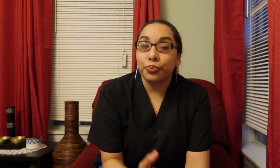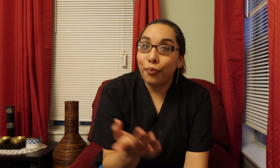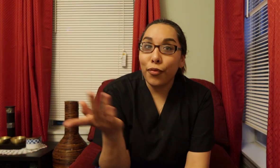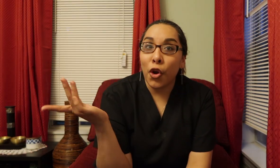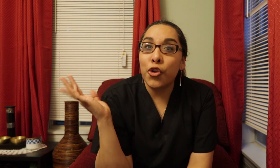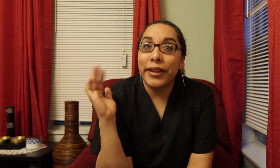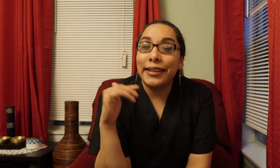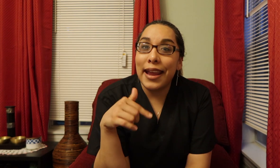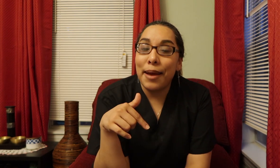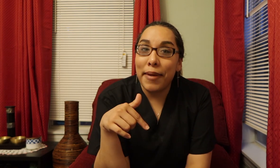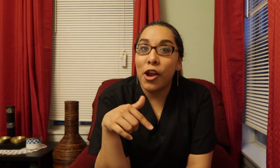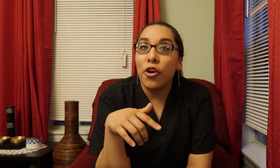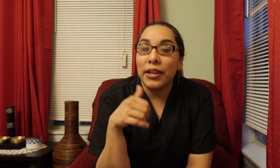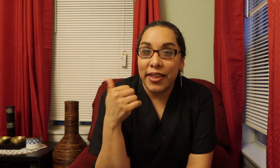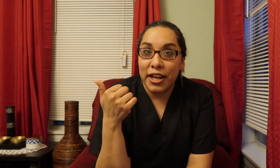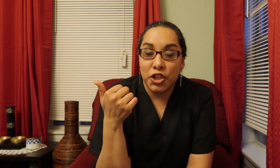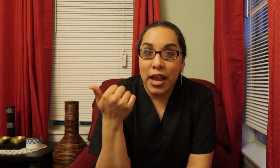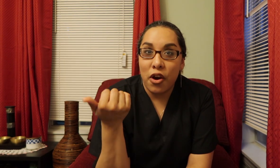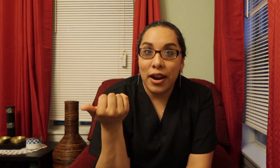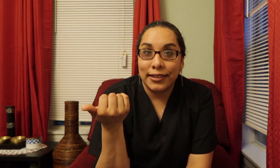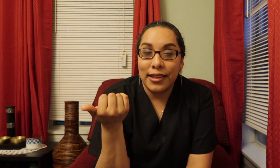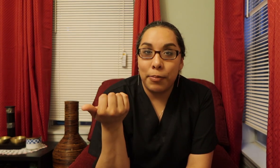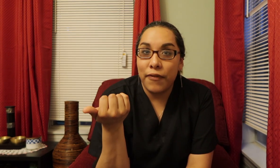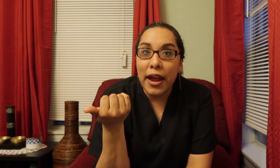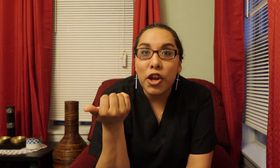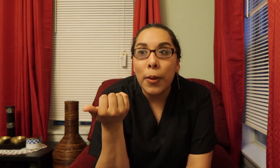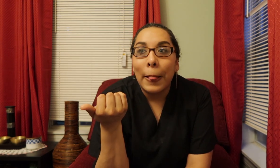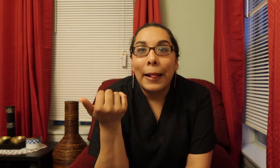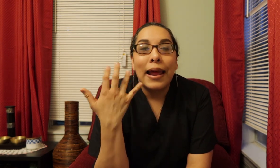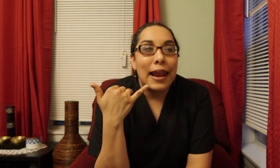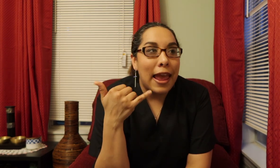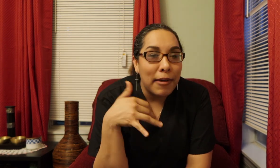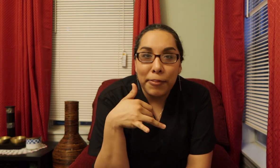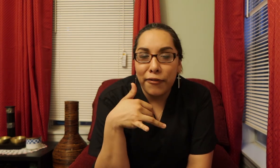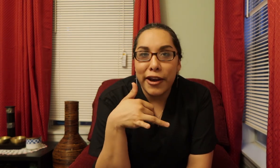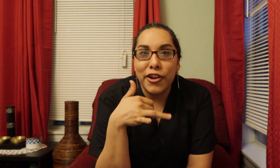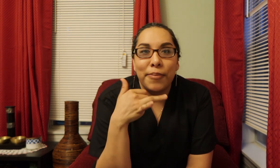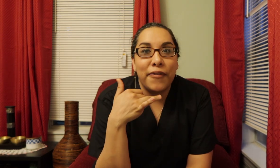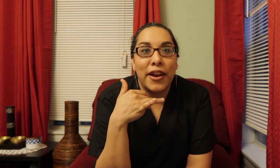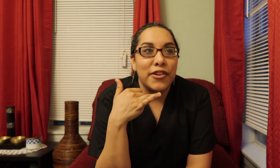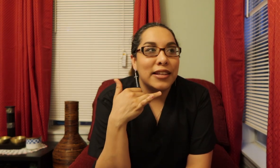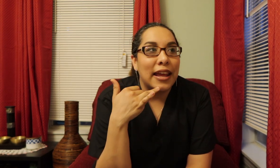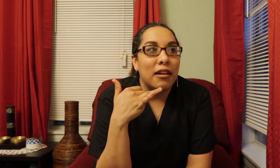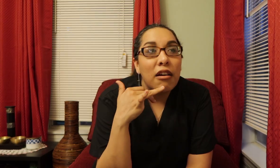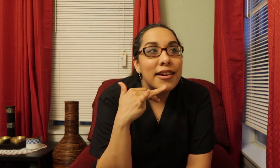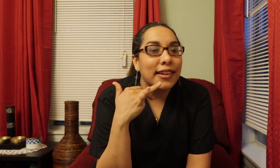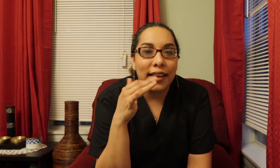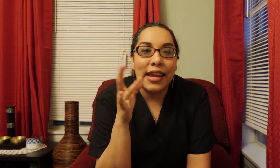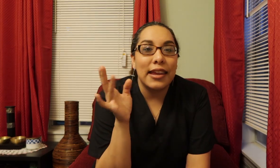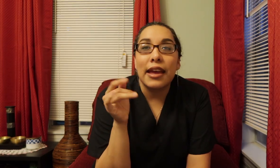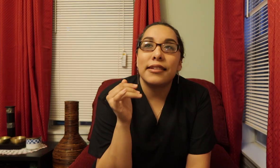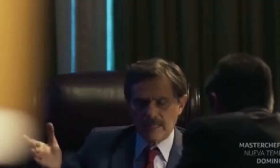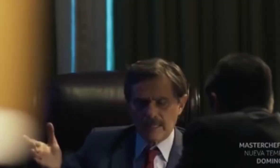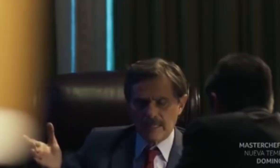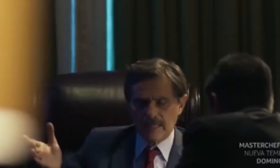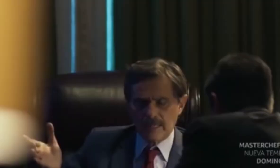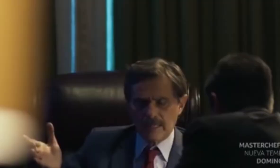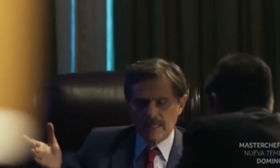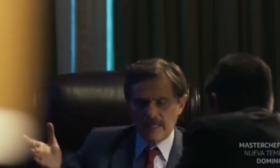Cuando Teresa llega a México Se va a dar y chica Ya con la casa de Epifanio Le habla a Epifanio Y Epifanio's like Oh ya estás aquí Yes ya estoy aquí but